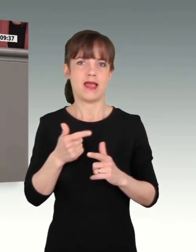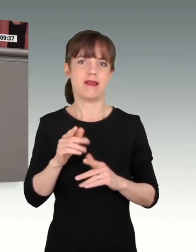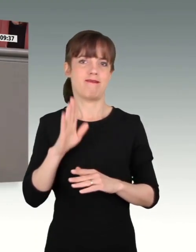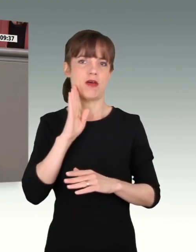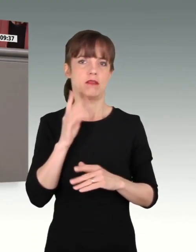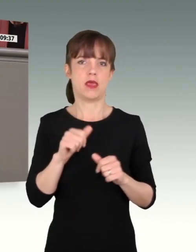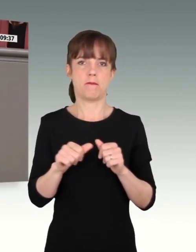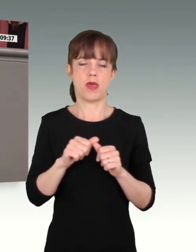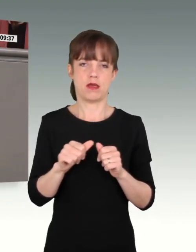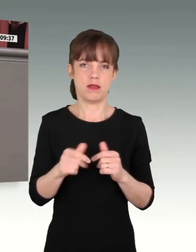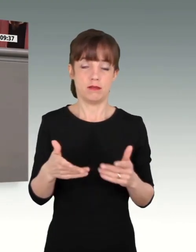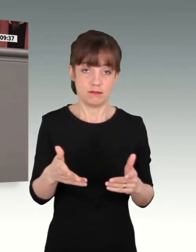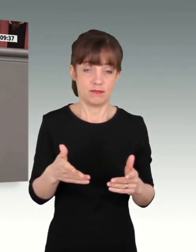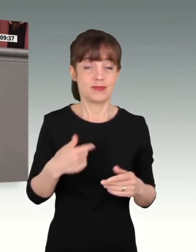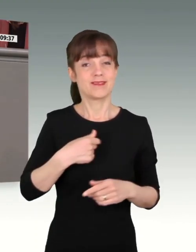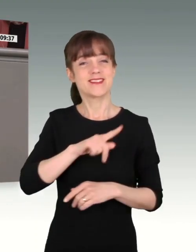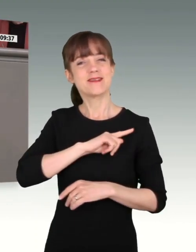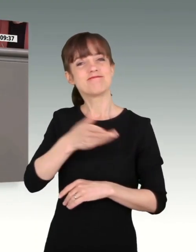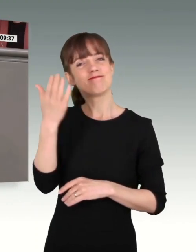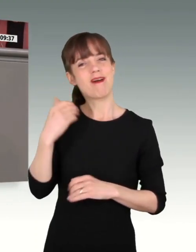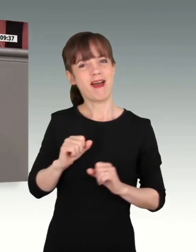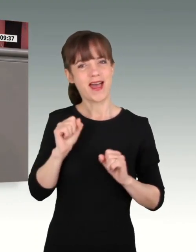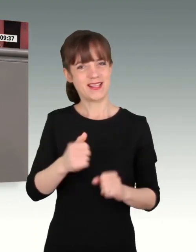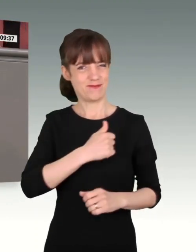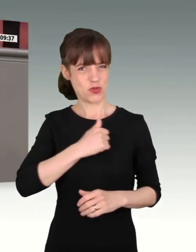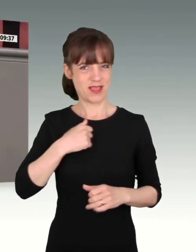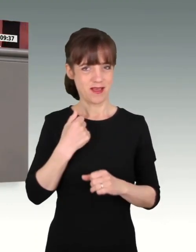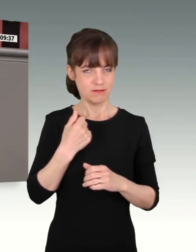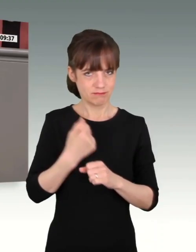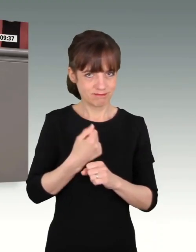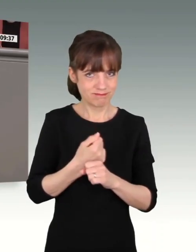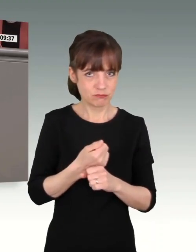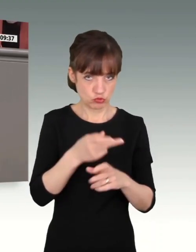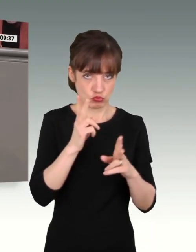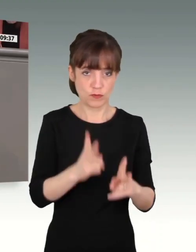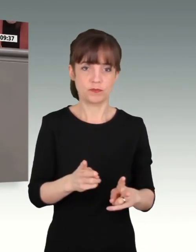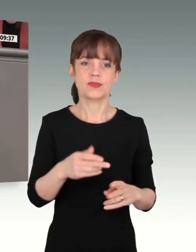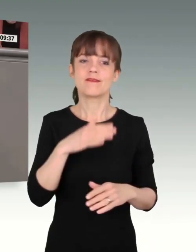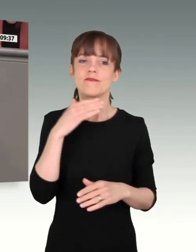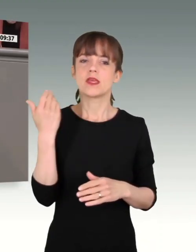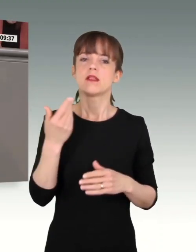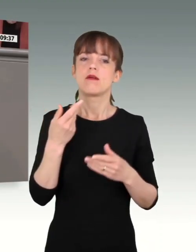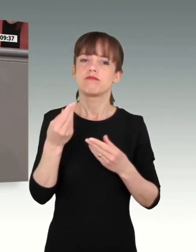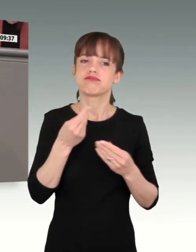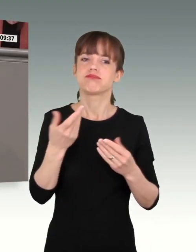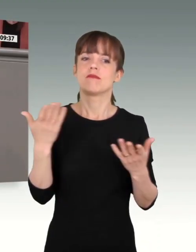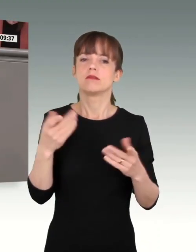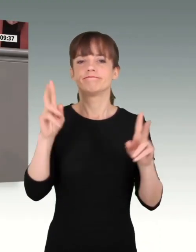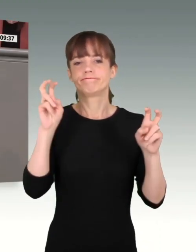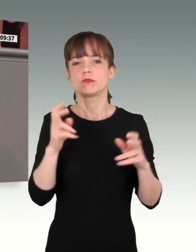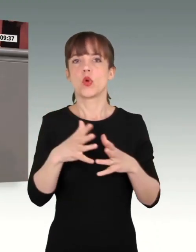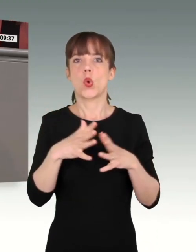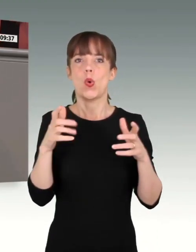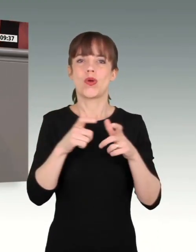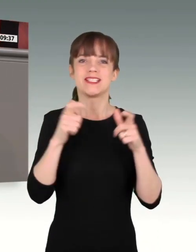Dienstzeit daraus ausführlich berichten. Wir haben in den letzten Wochen viel von Großgerät gesprochen, doch fangen wir doch beim Elementarsten an,